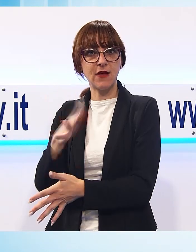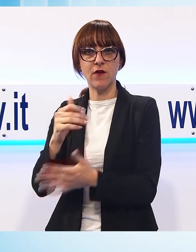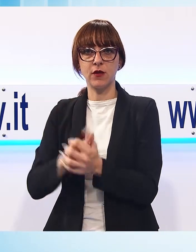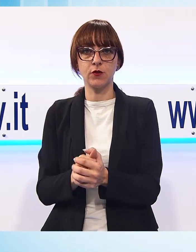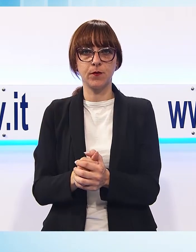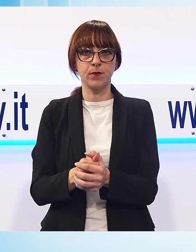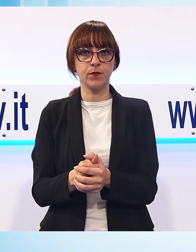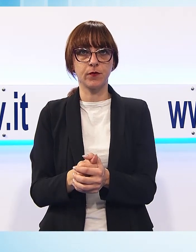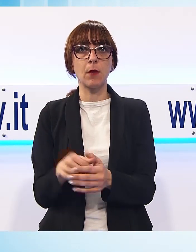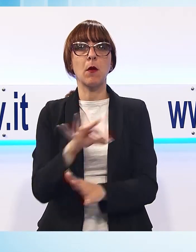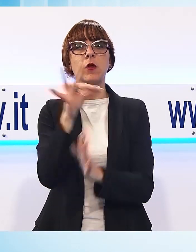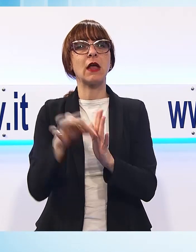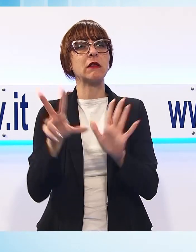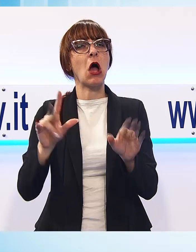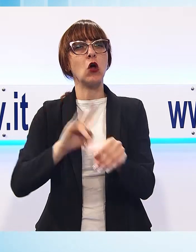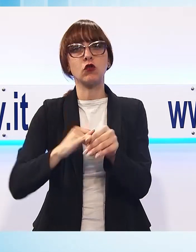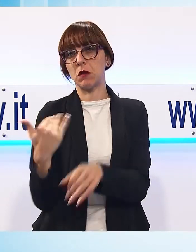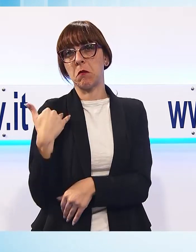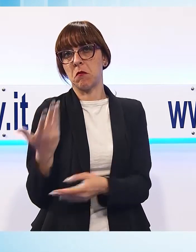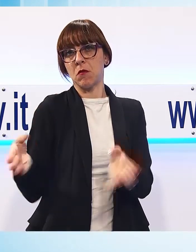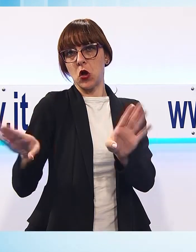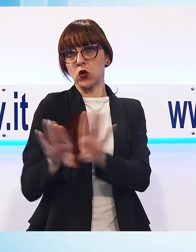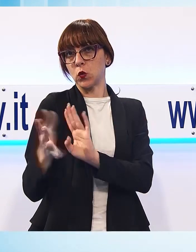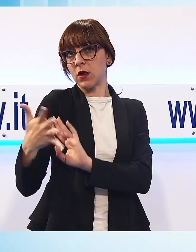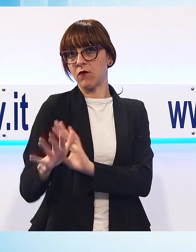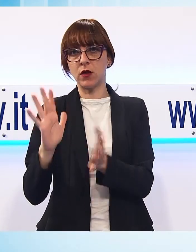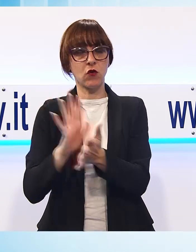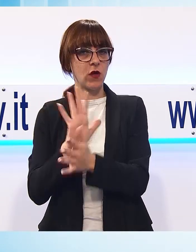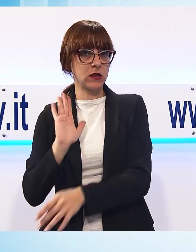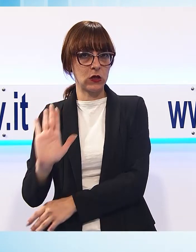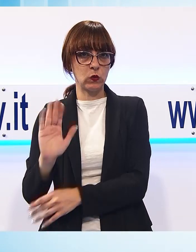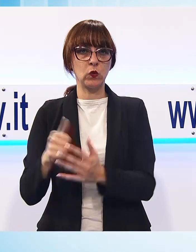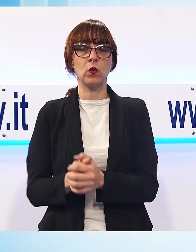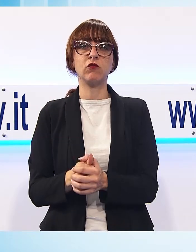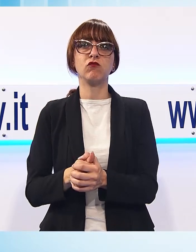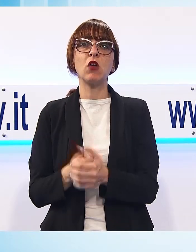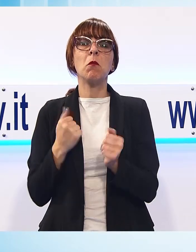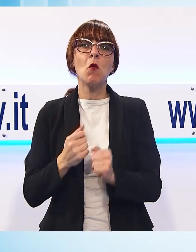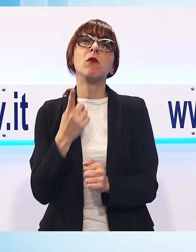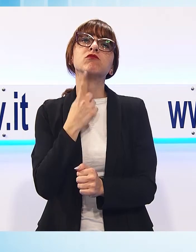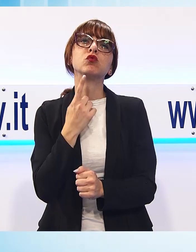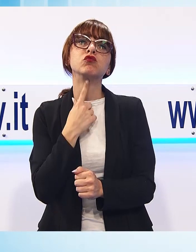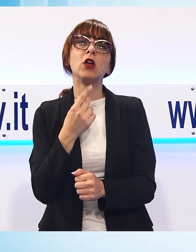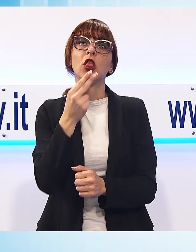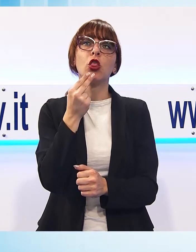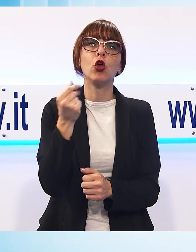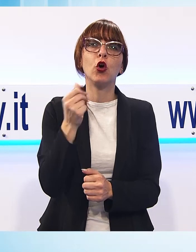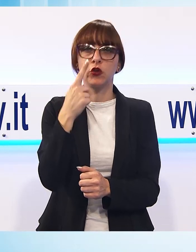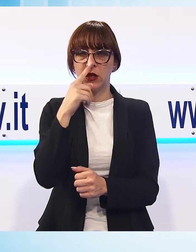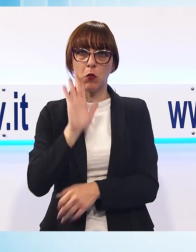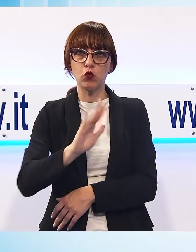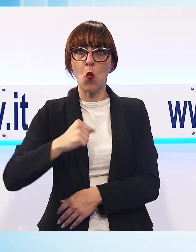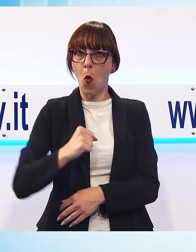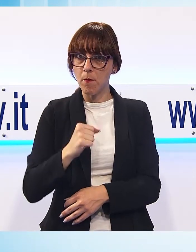settembre, l'atmosfera scozzese è stata garantita da diverse iniziative. Assaggi di dolci tipici, un piper in giro per le vie di